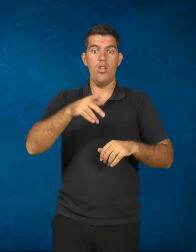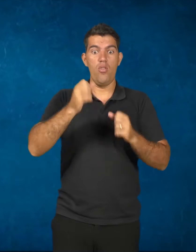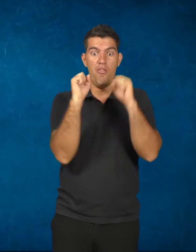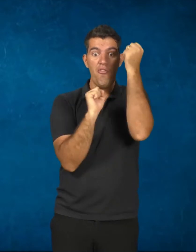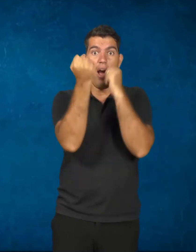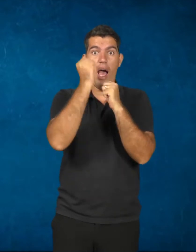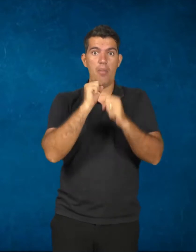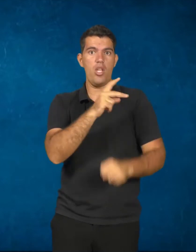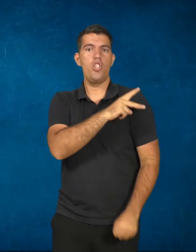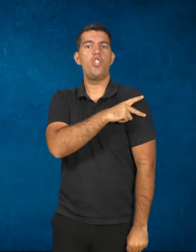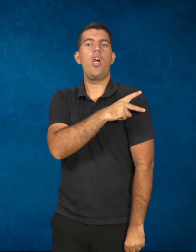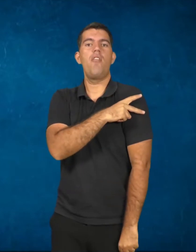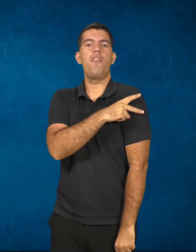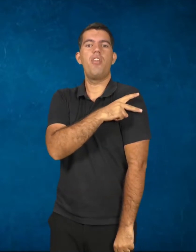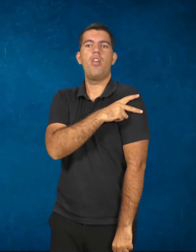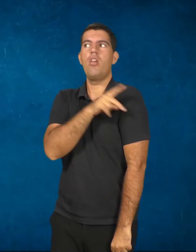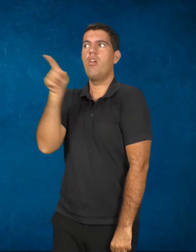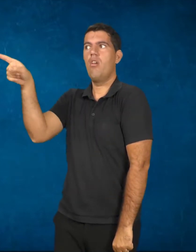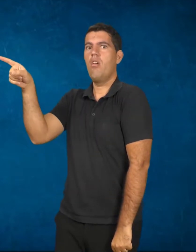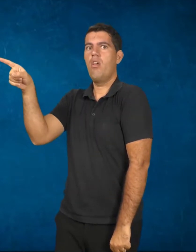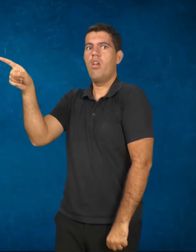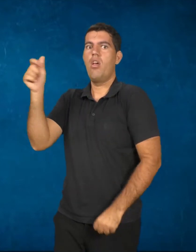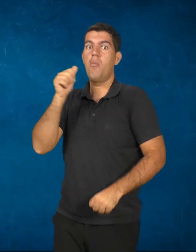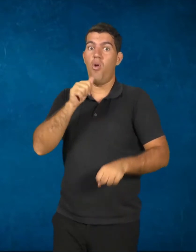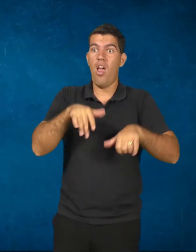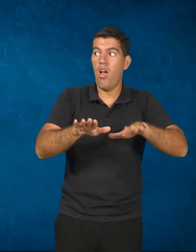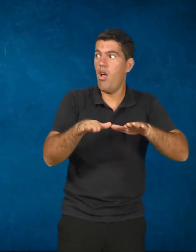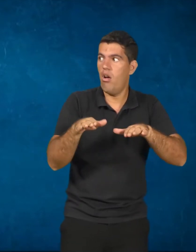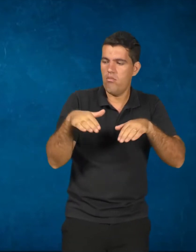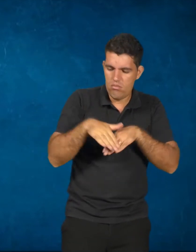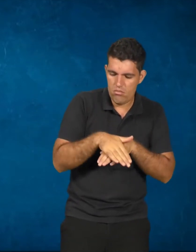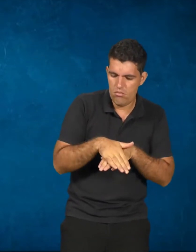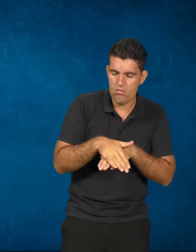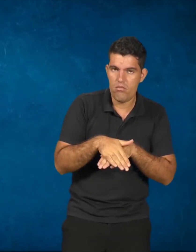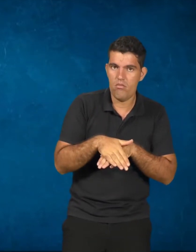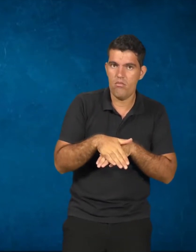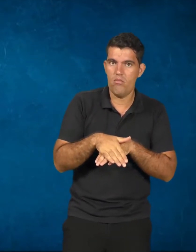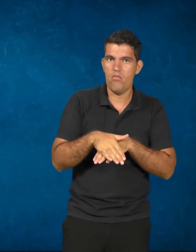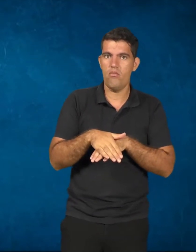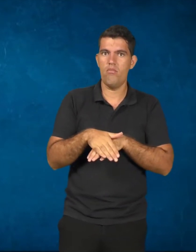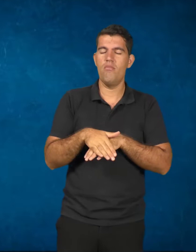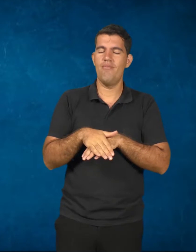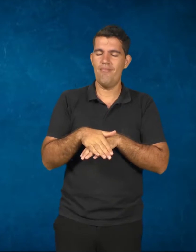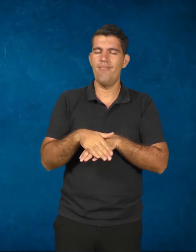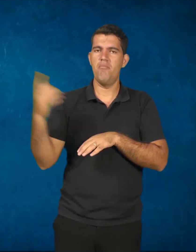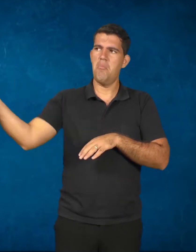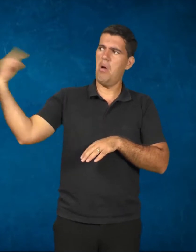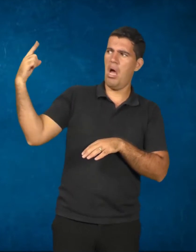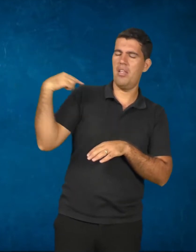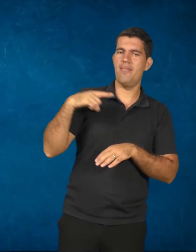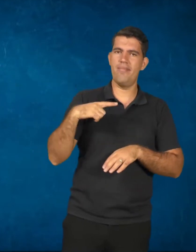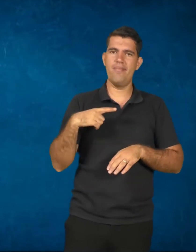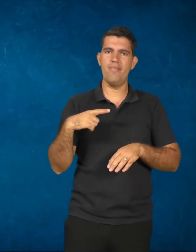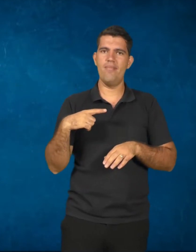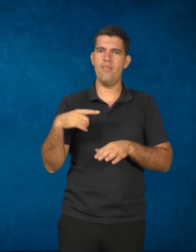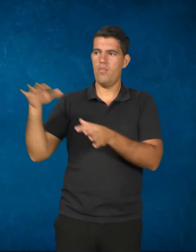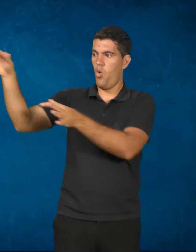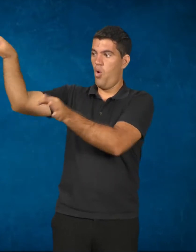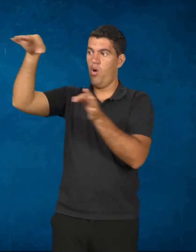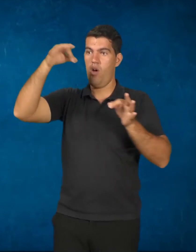costureira, uma relação de dominação e de submissão. Aquele objeto que era a camisa,